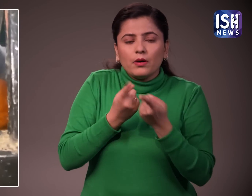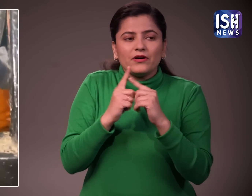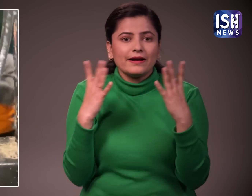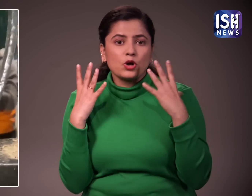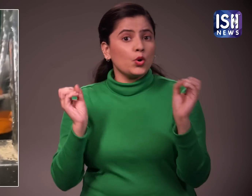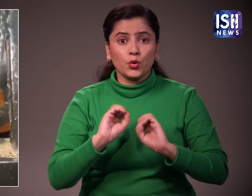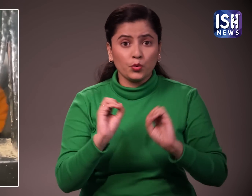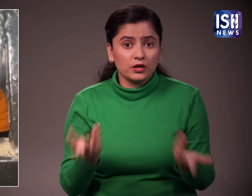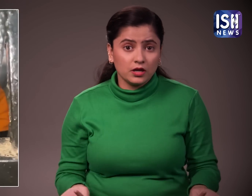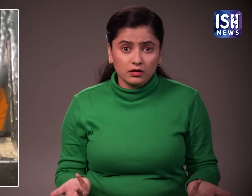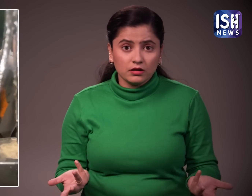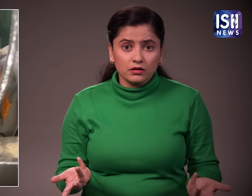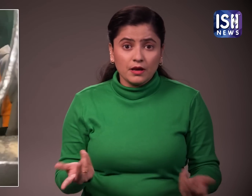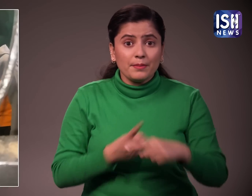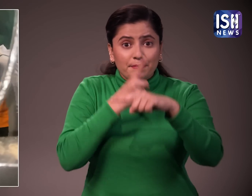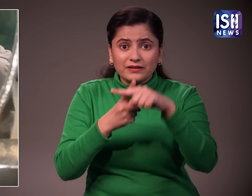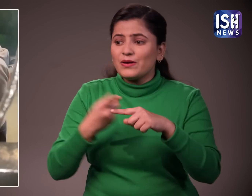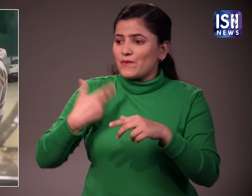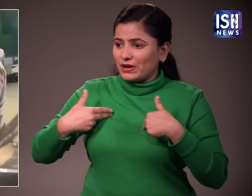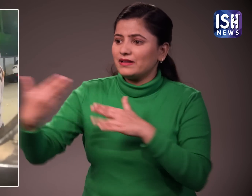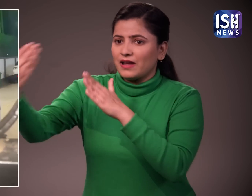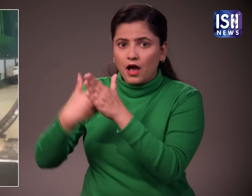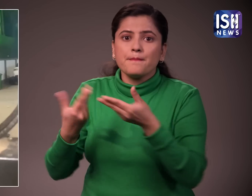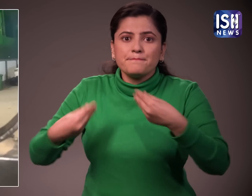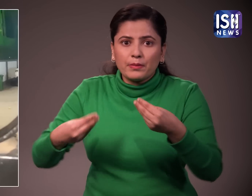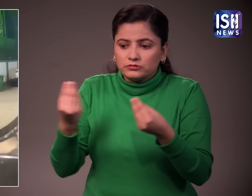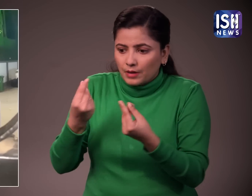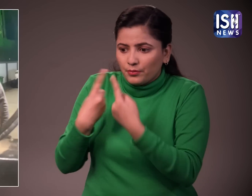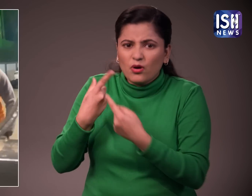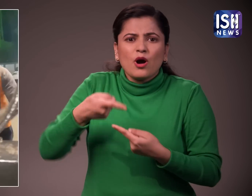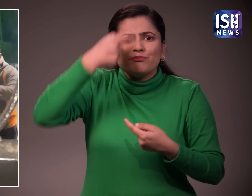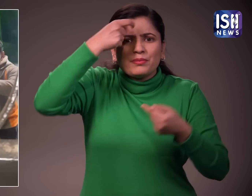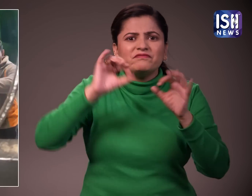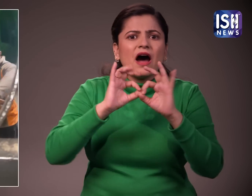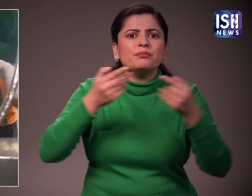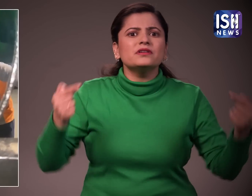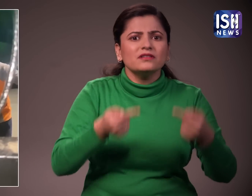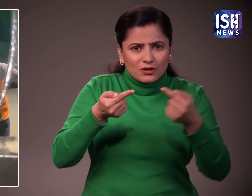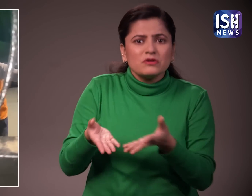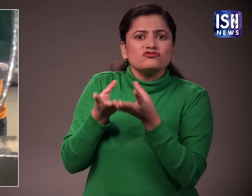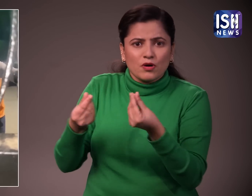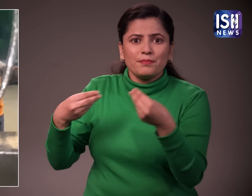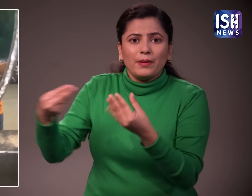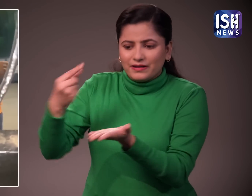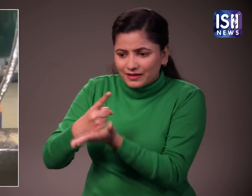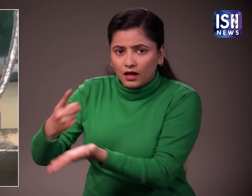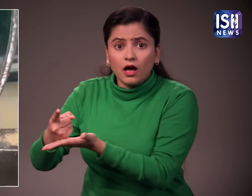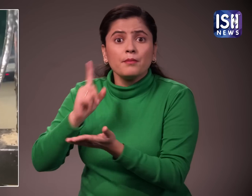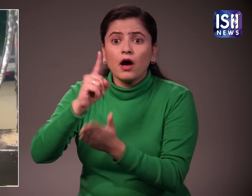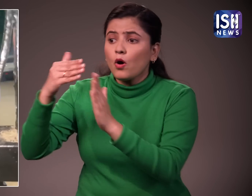गुपनियता नहीं और कोई शांती नहीं है मेरे वकील जो कोड के कागजाद पर दस्तकत करवाना चाहते हैं उन्हें घर में